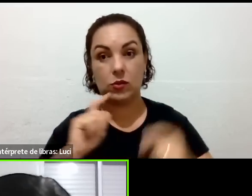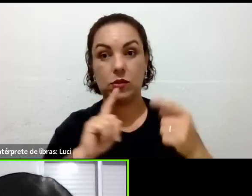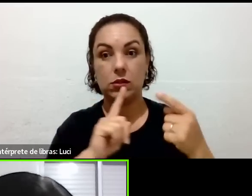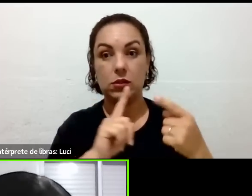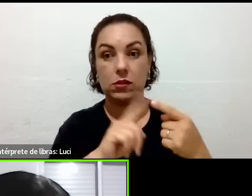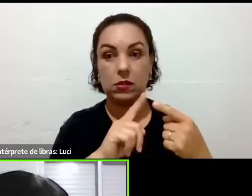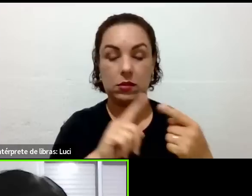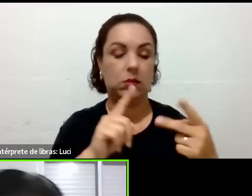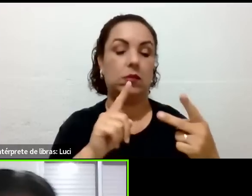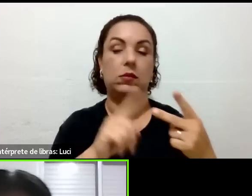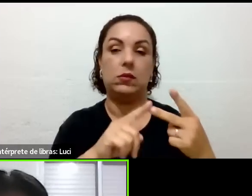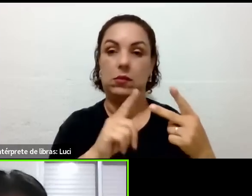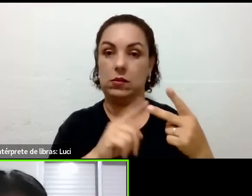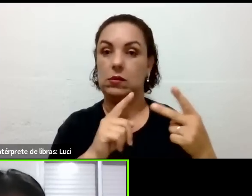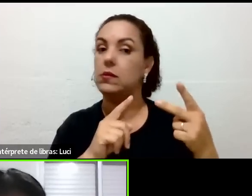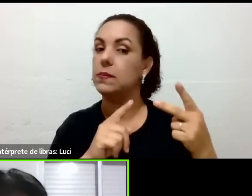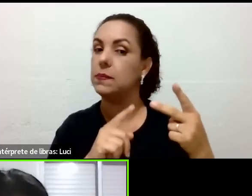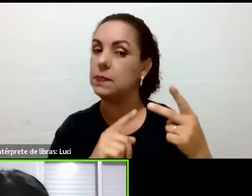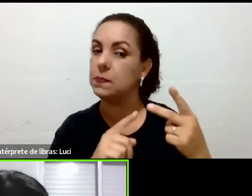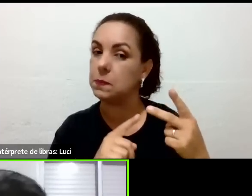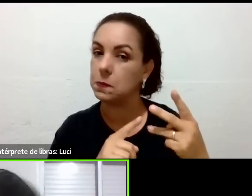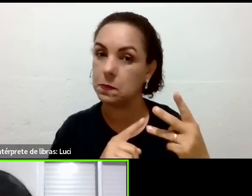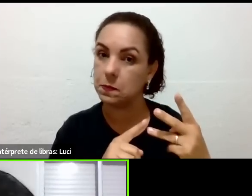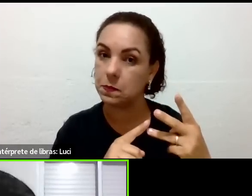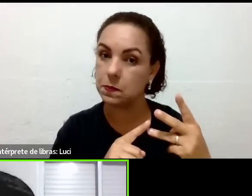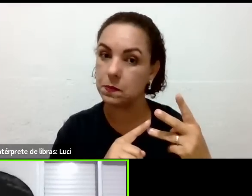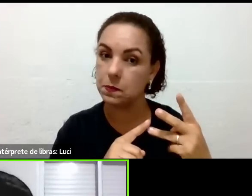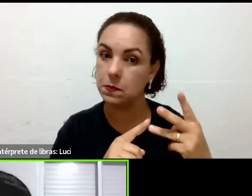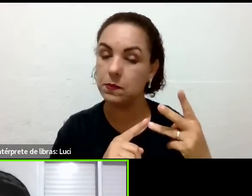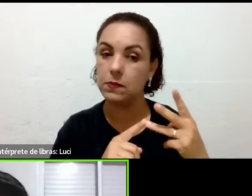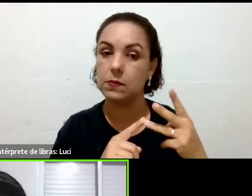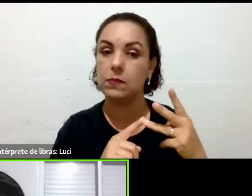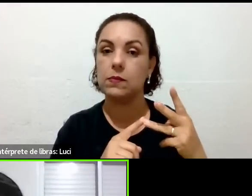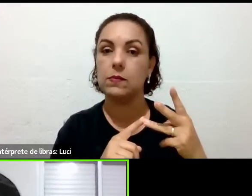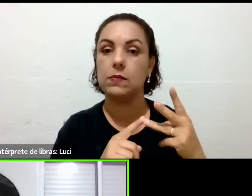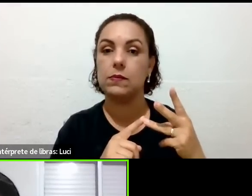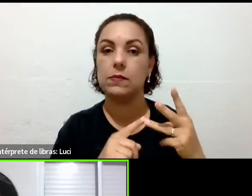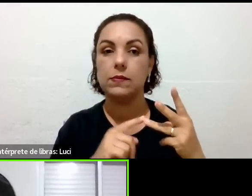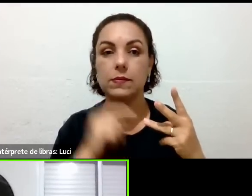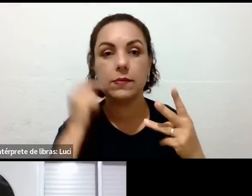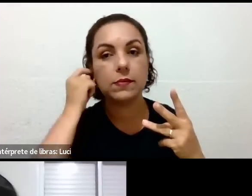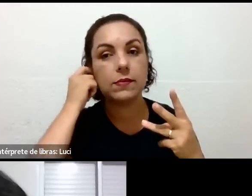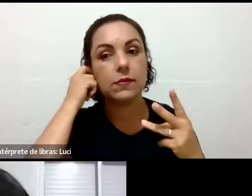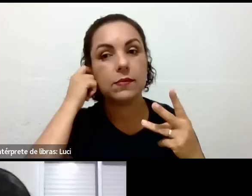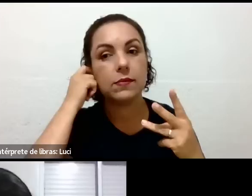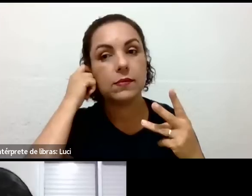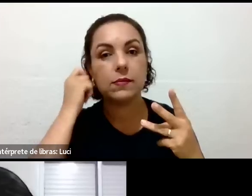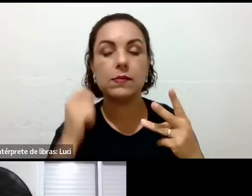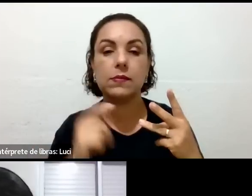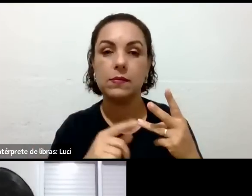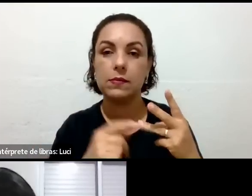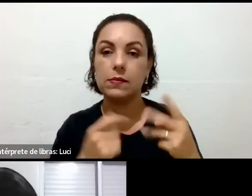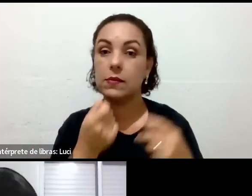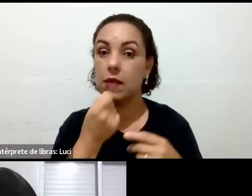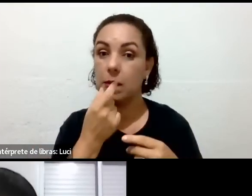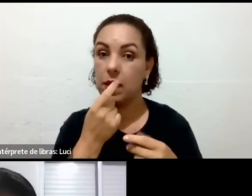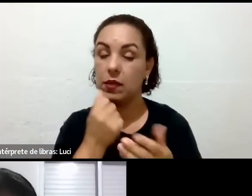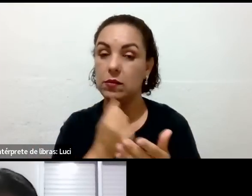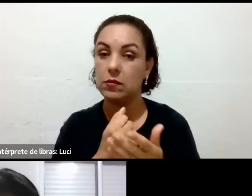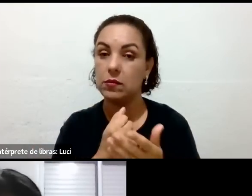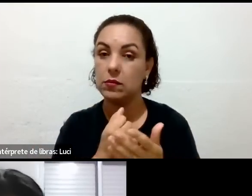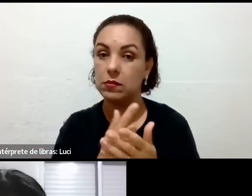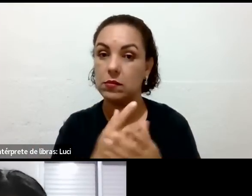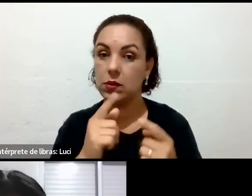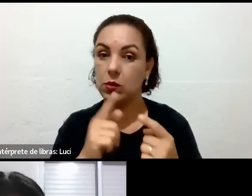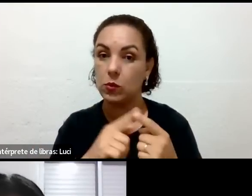sou de Brumadinho. Então, você começou com um remédio, hoje você já está tomando para